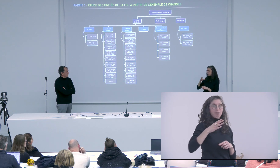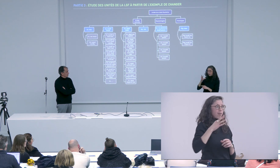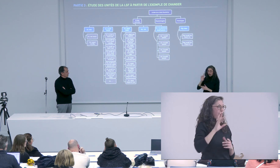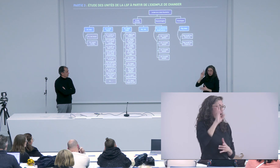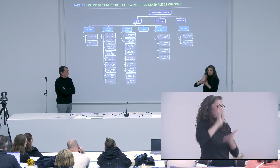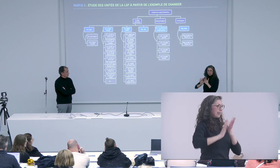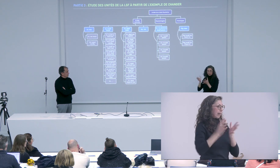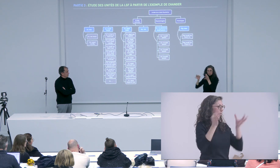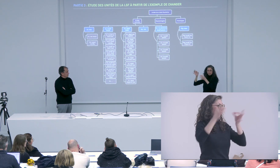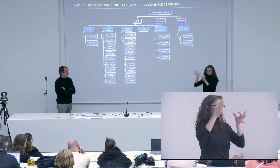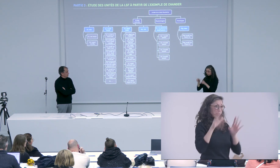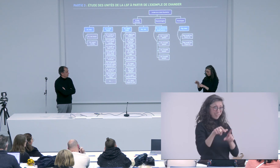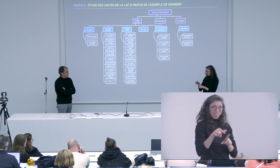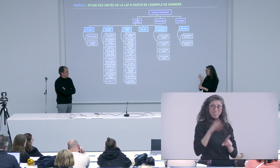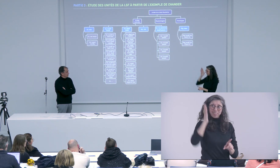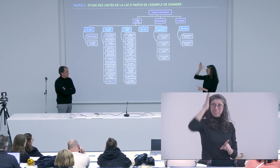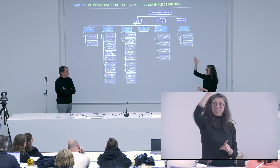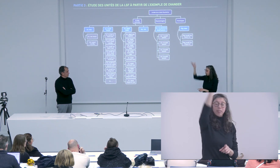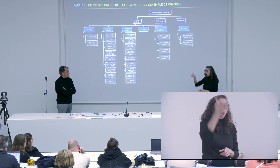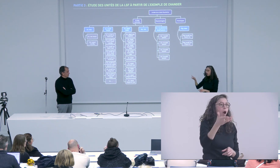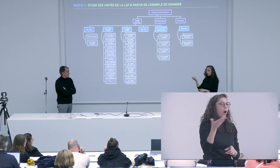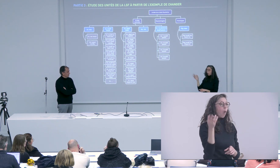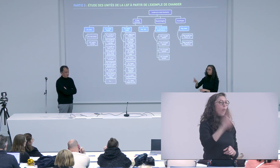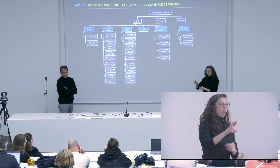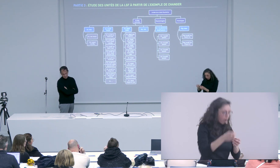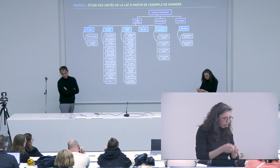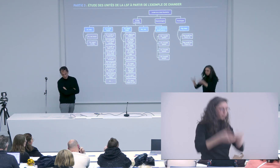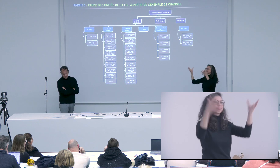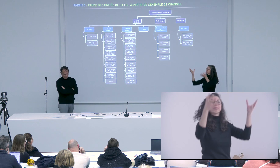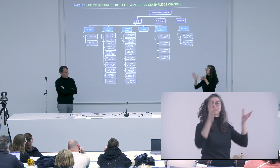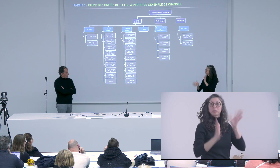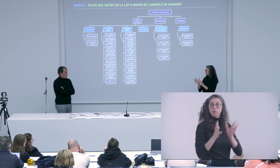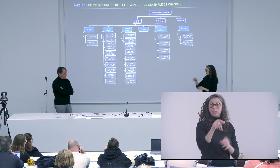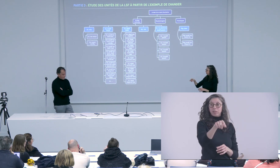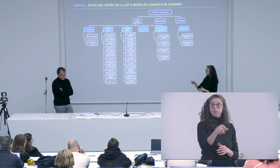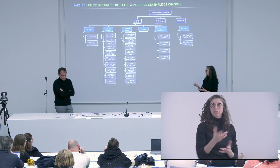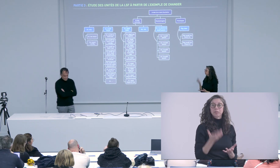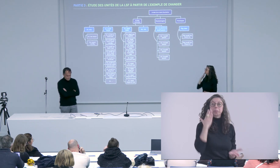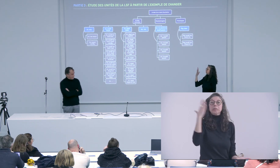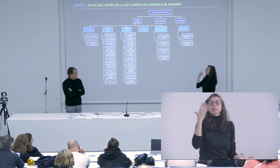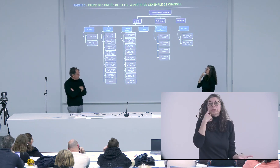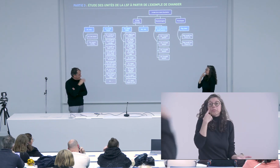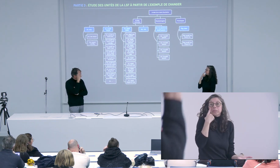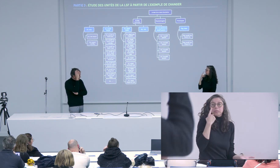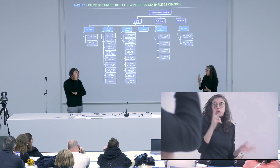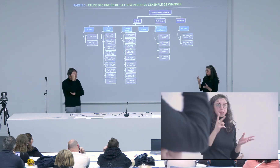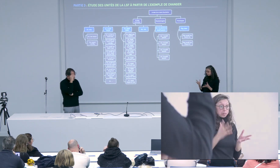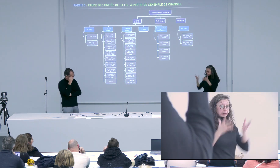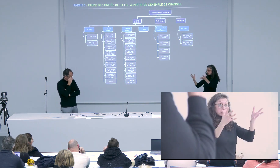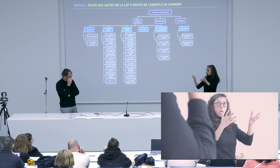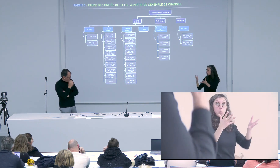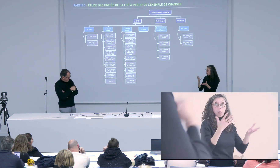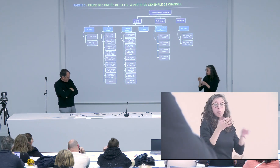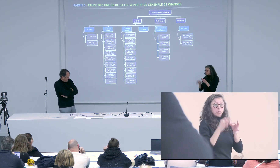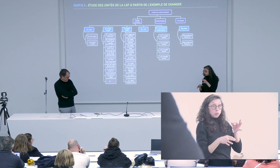événements que j'observais c'est vrai que c'est aussi rare de voir que cette analyse n'avait